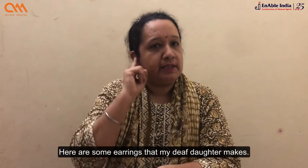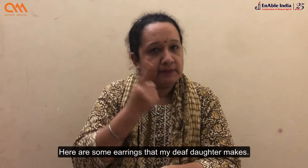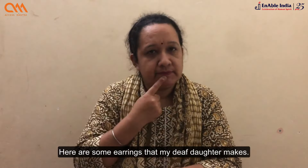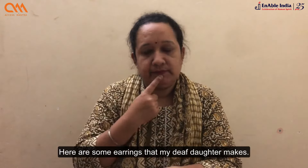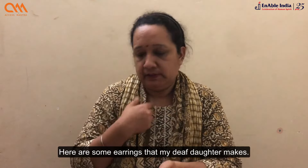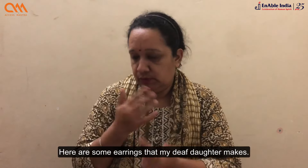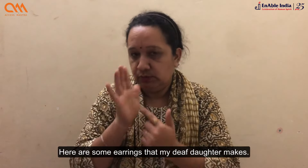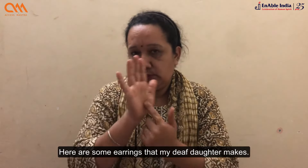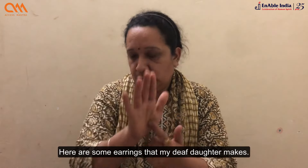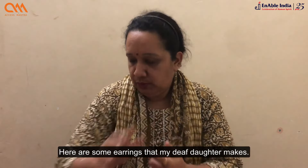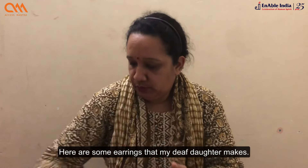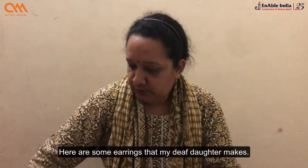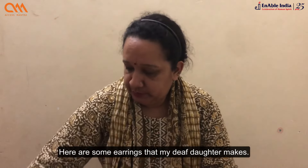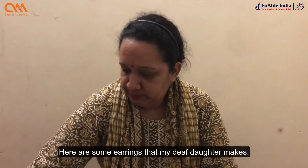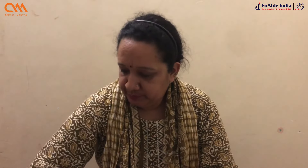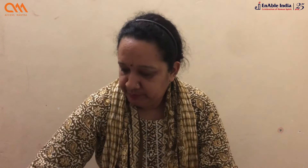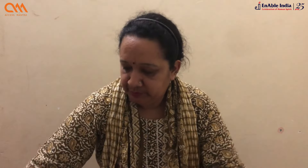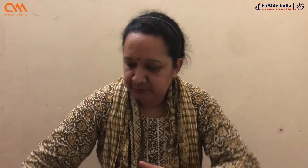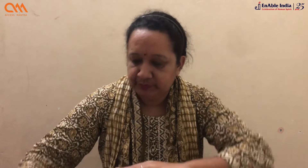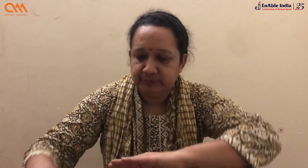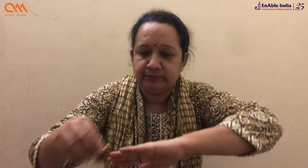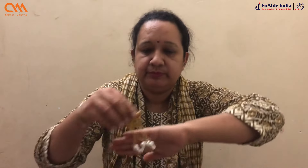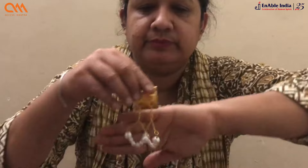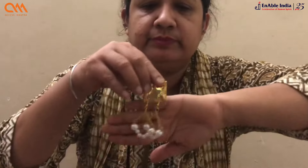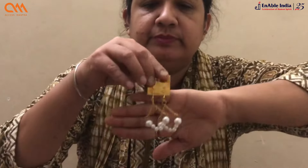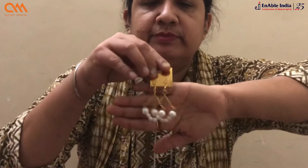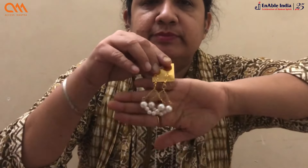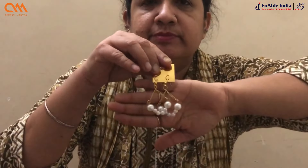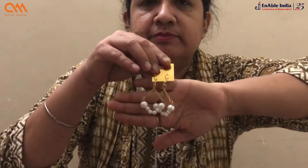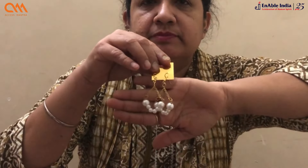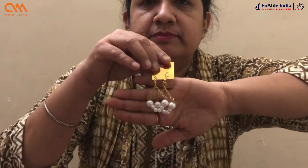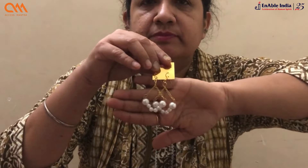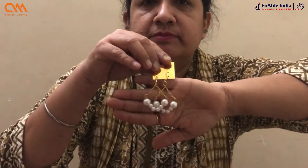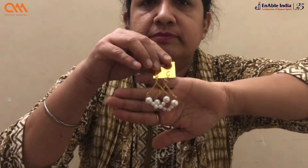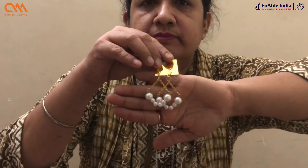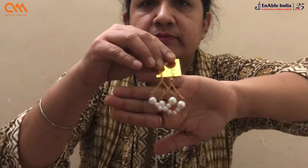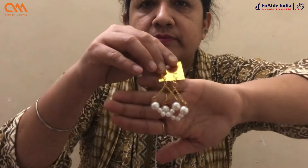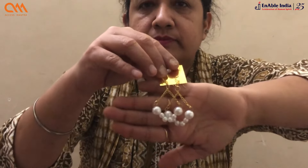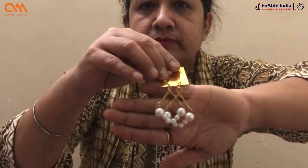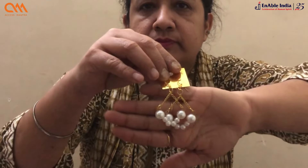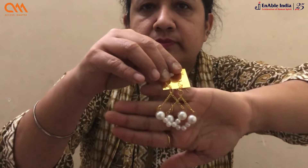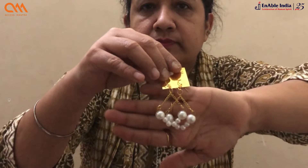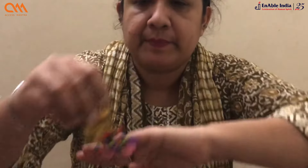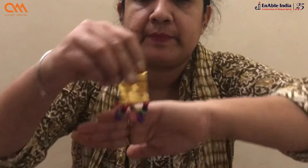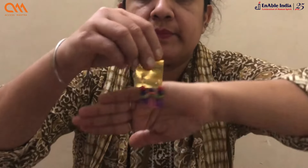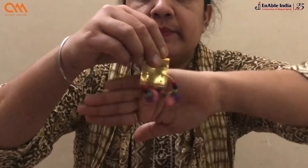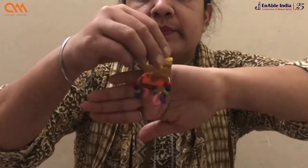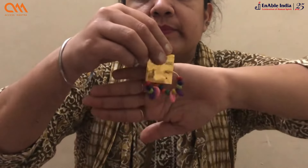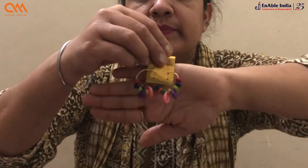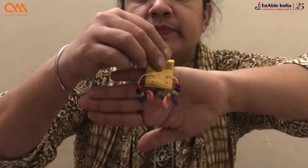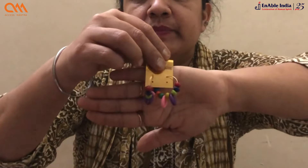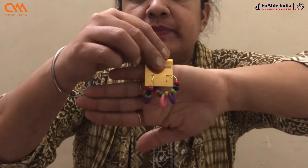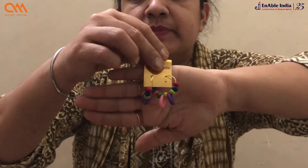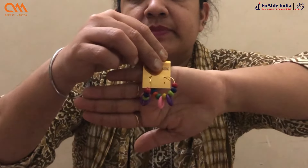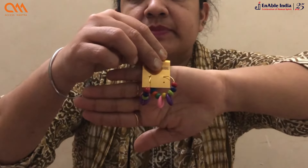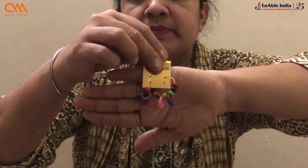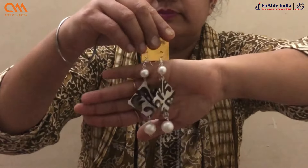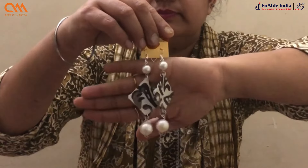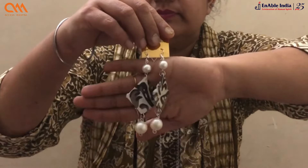यह अलग-अलग बैग और यहरिंग्स बनाए